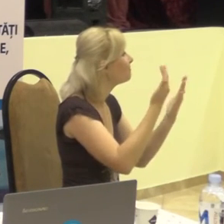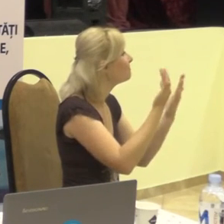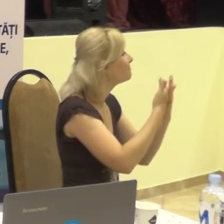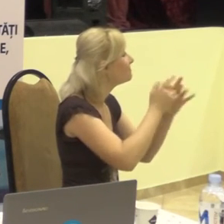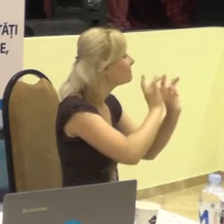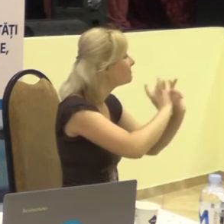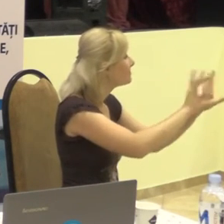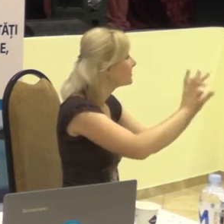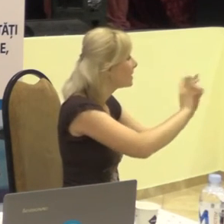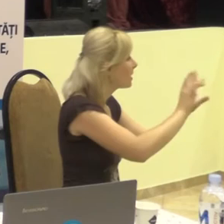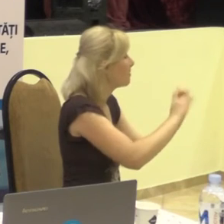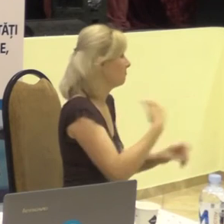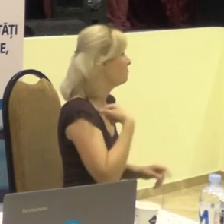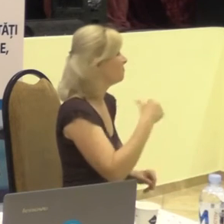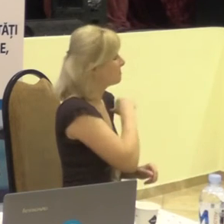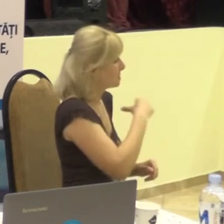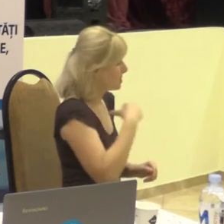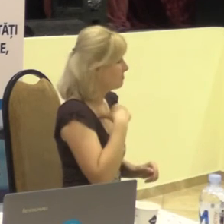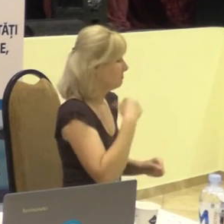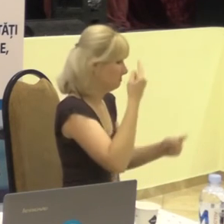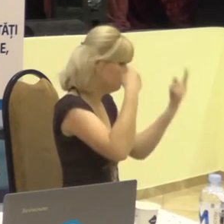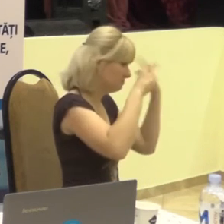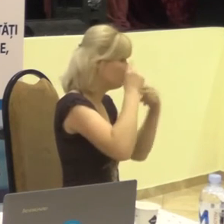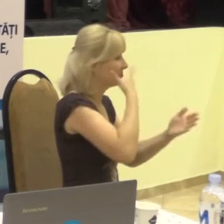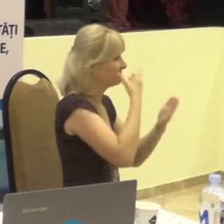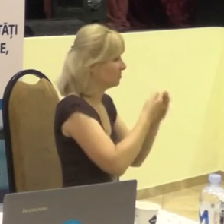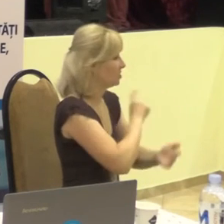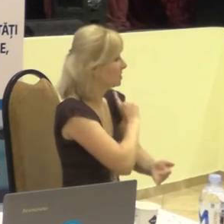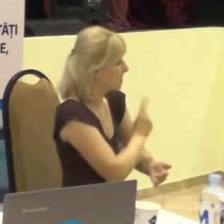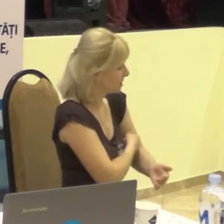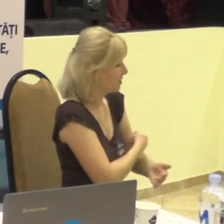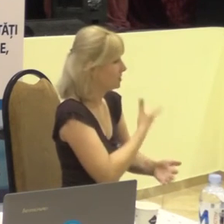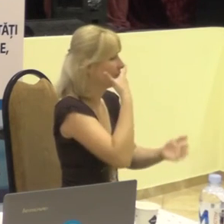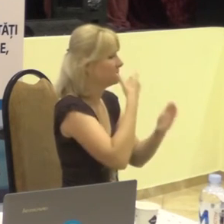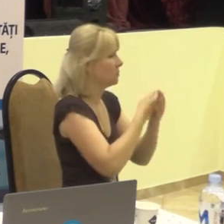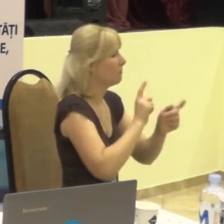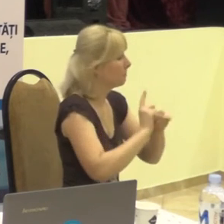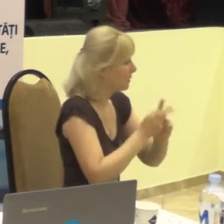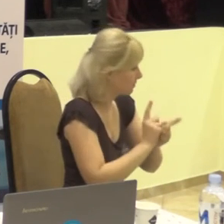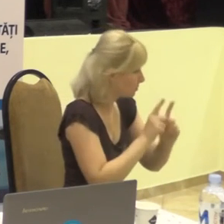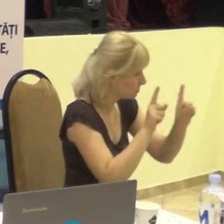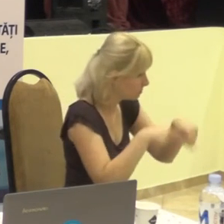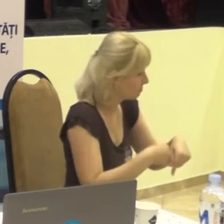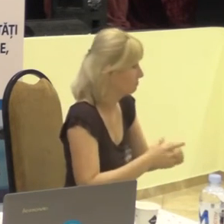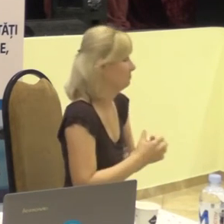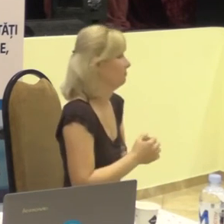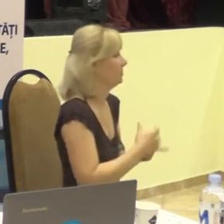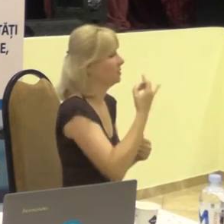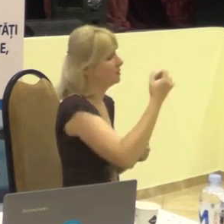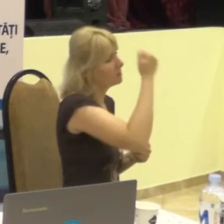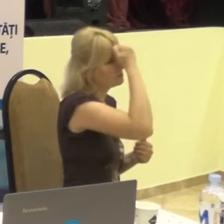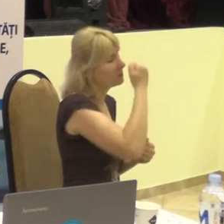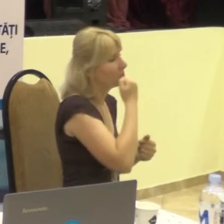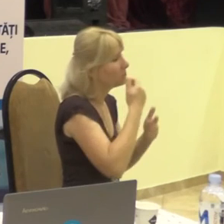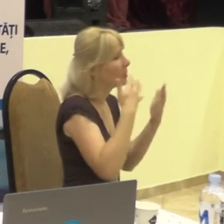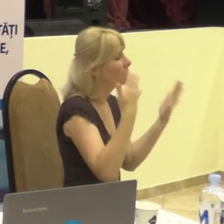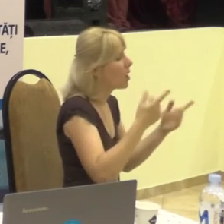Noi, singuri, cu puterele noastre, cu interpretul nostru, cu mulțumim